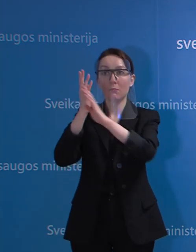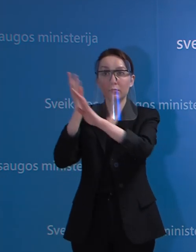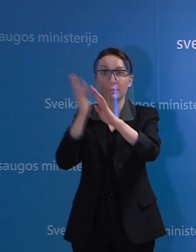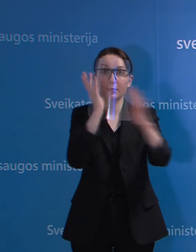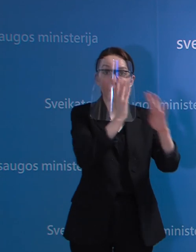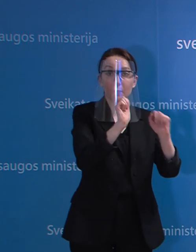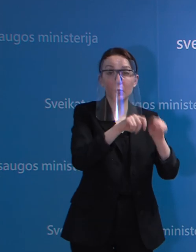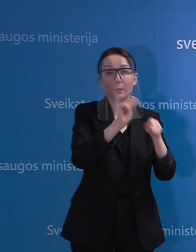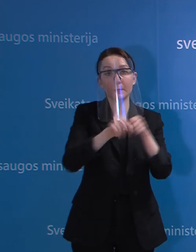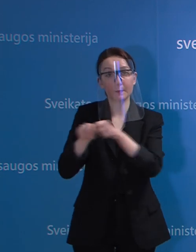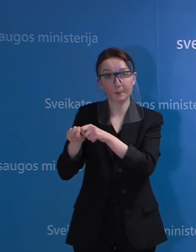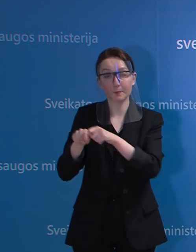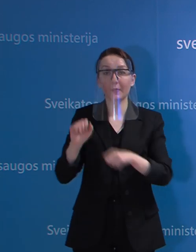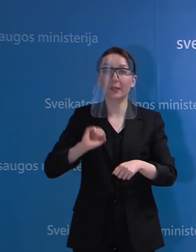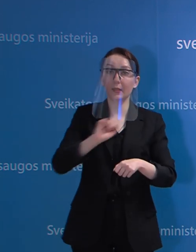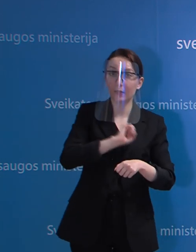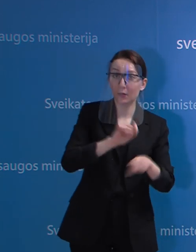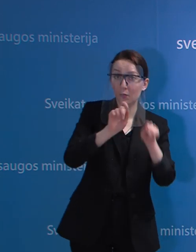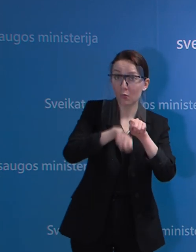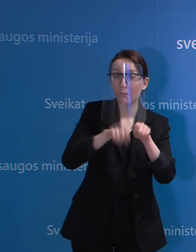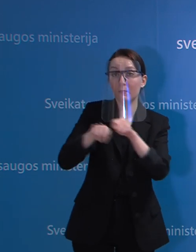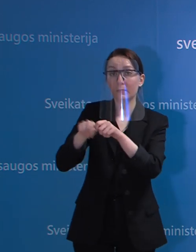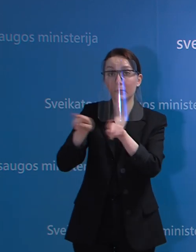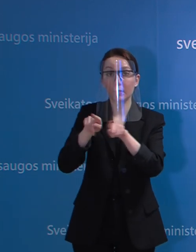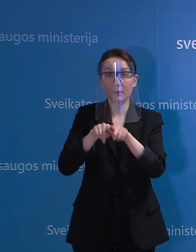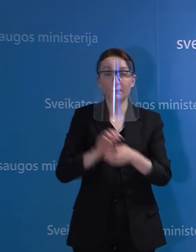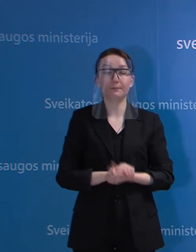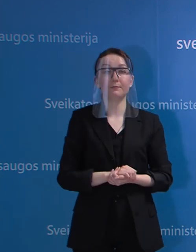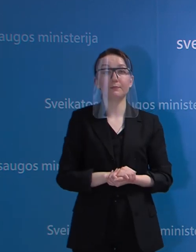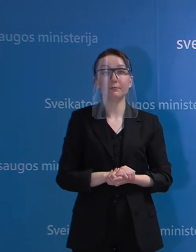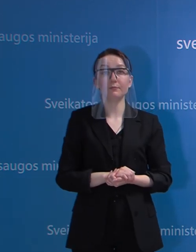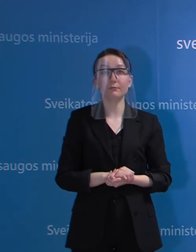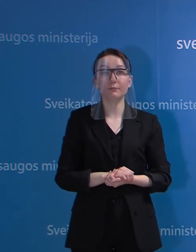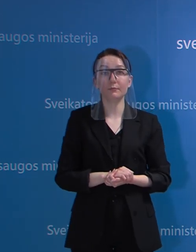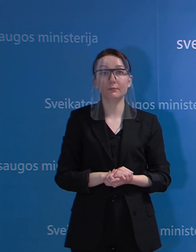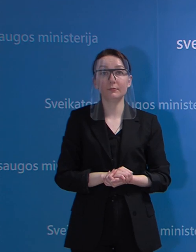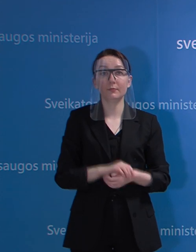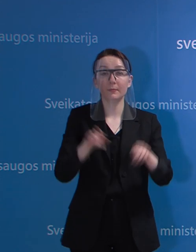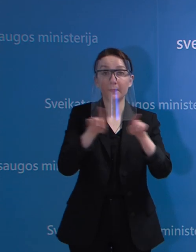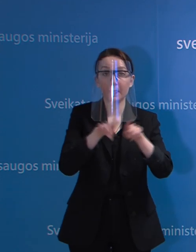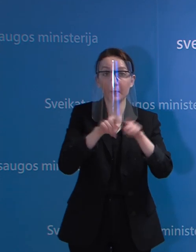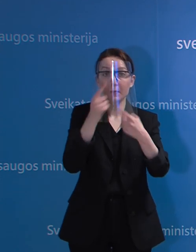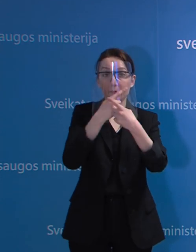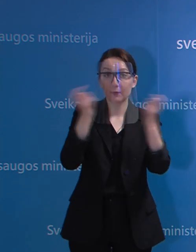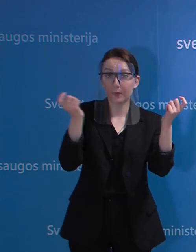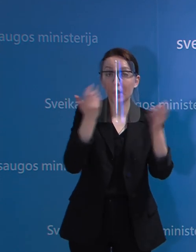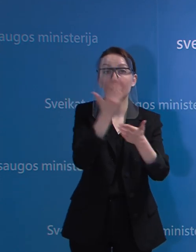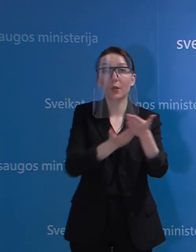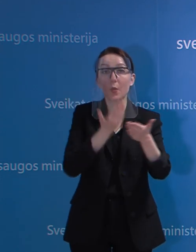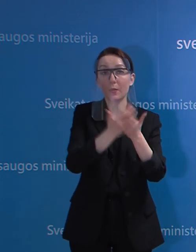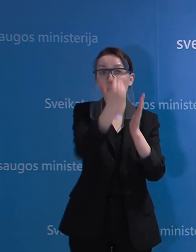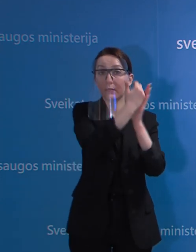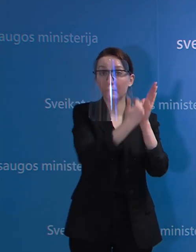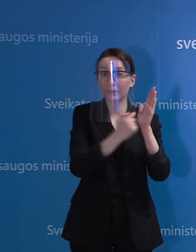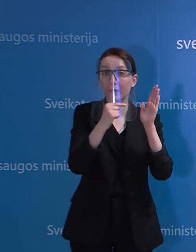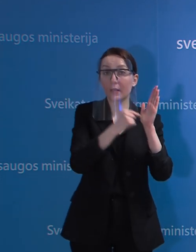medikų ir kitų rizikos grupių būtų ištirta. Taip pat yra paskelbtos rekomendacijos,